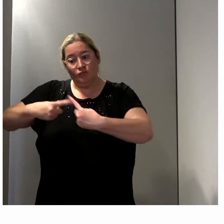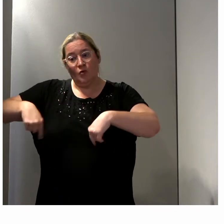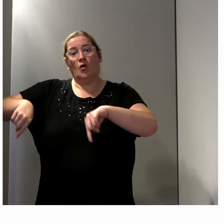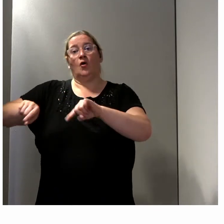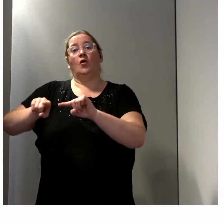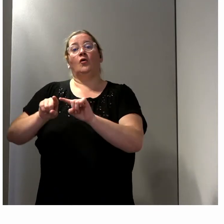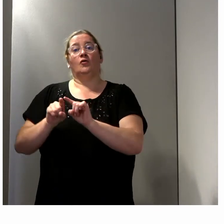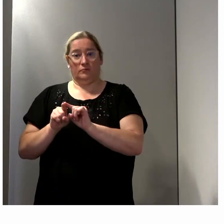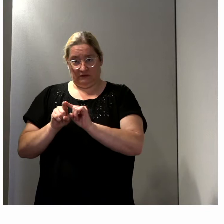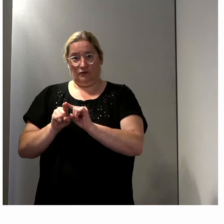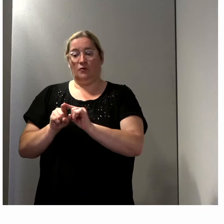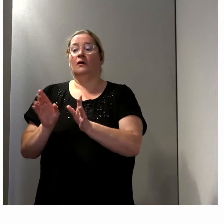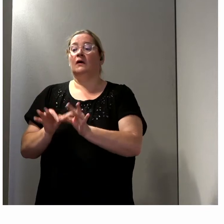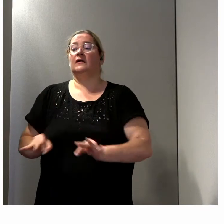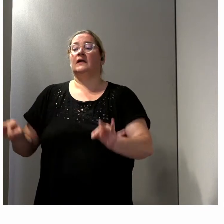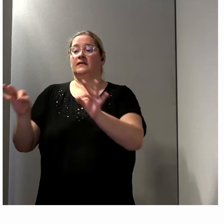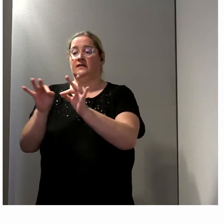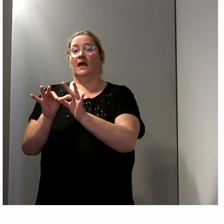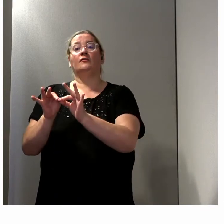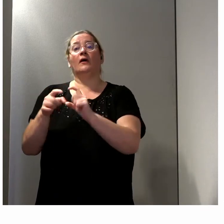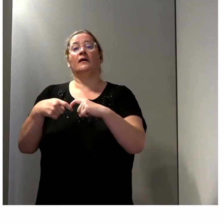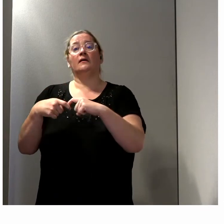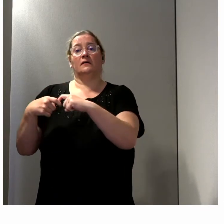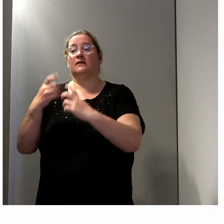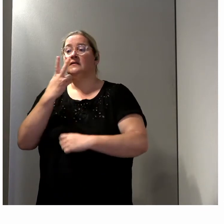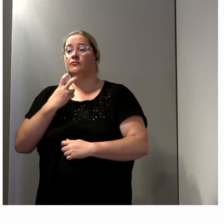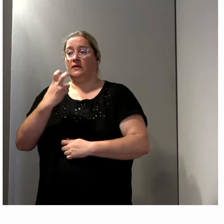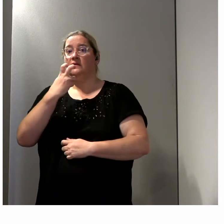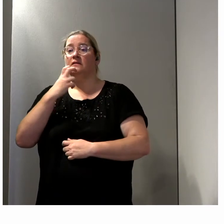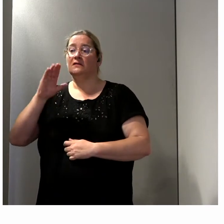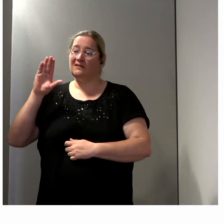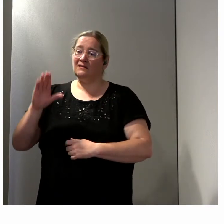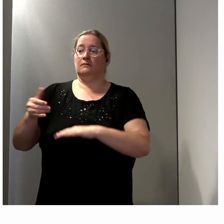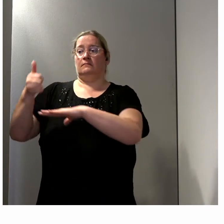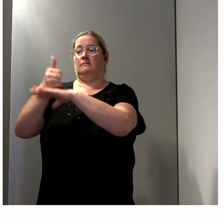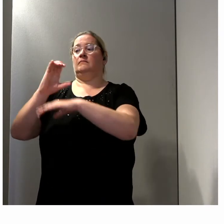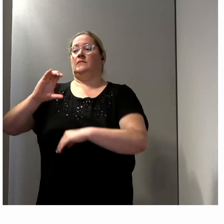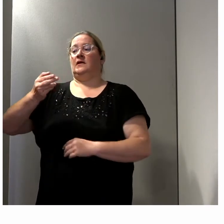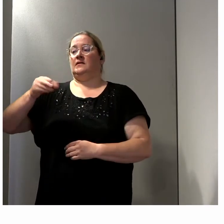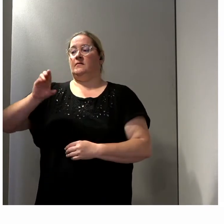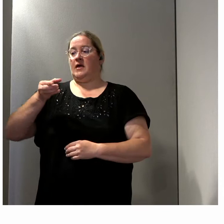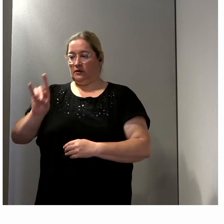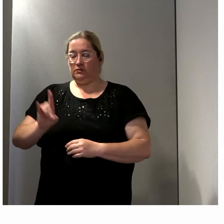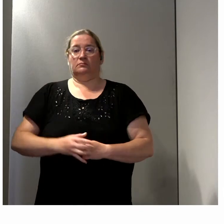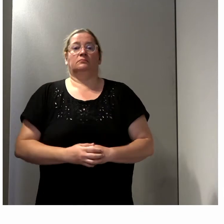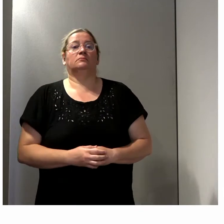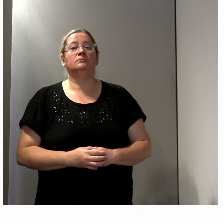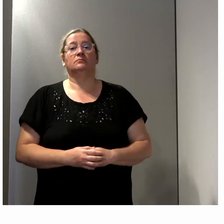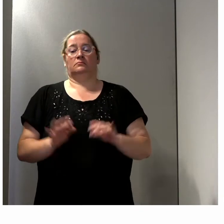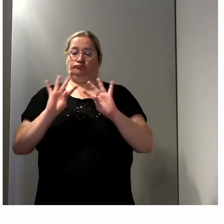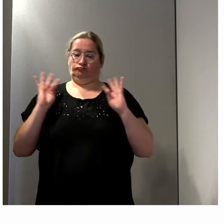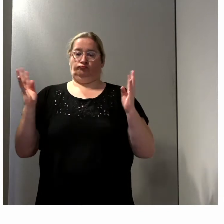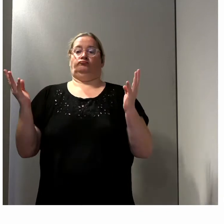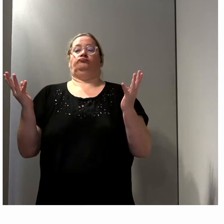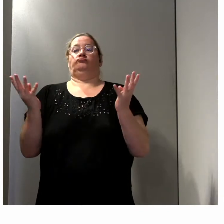territoire et citoyenneté du CNCPH. Sur cette table ronde,